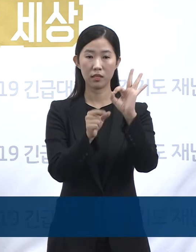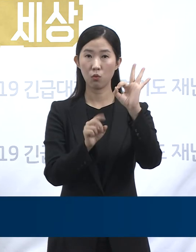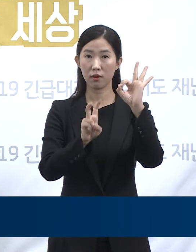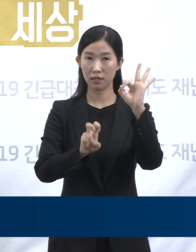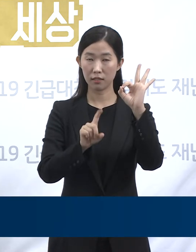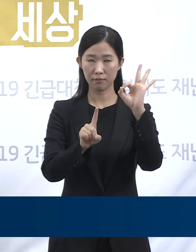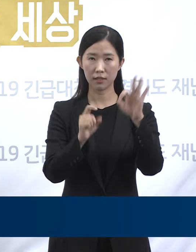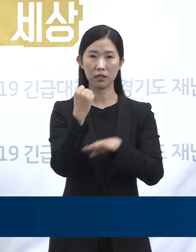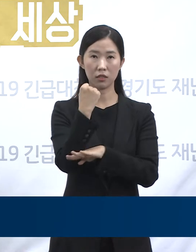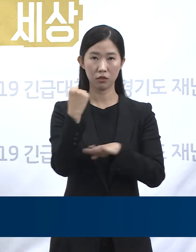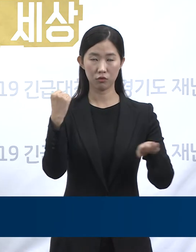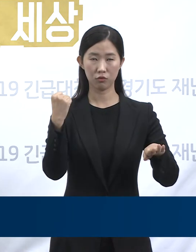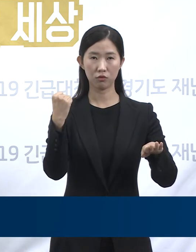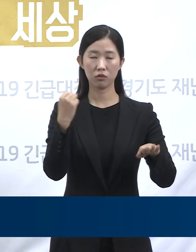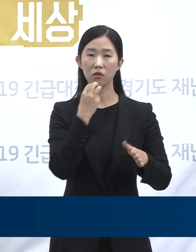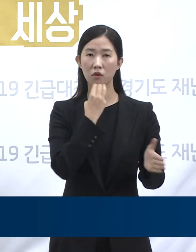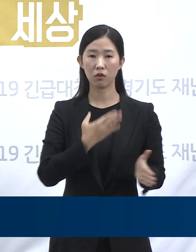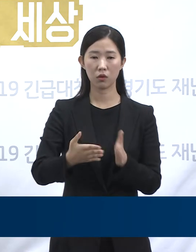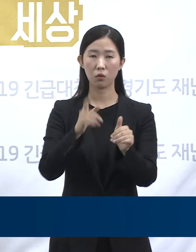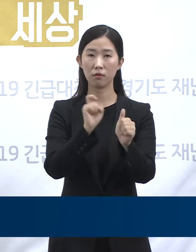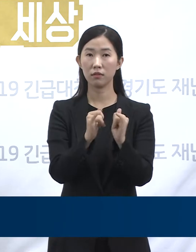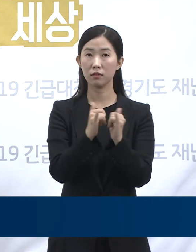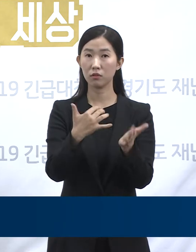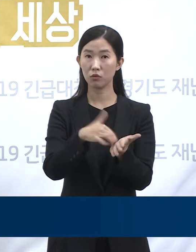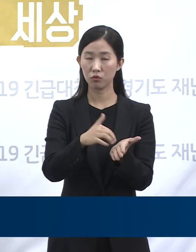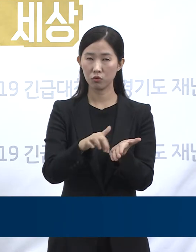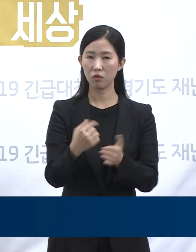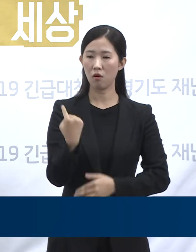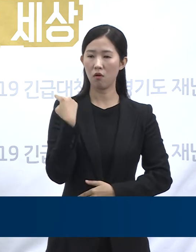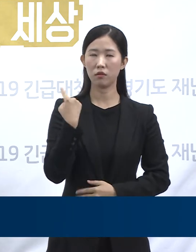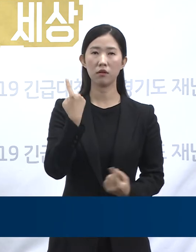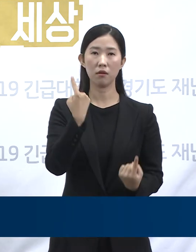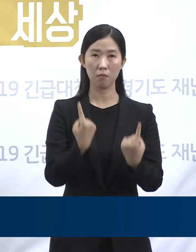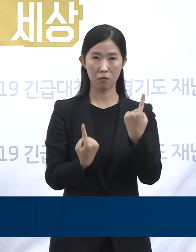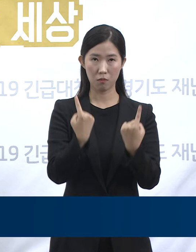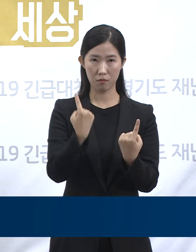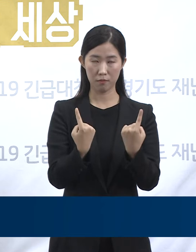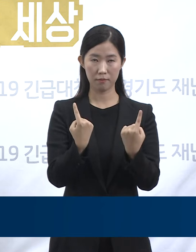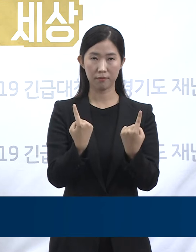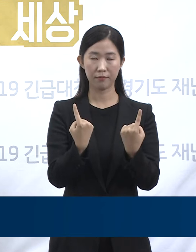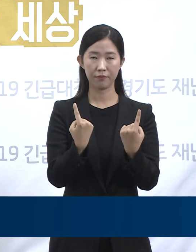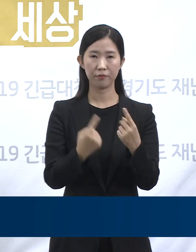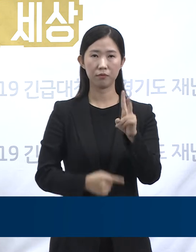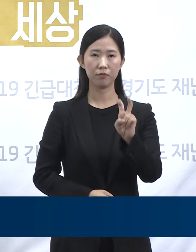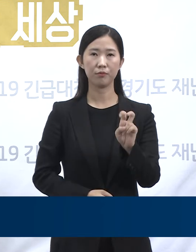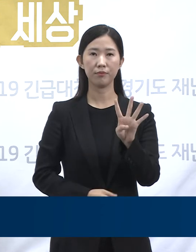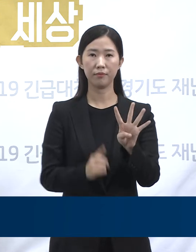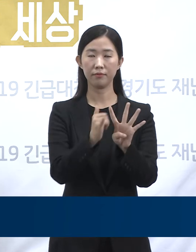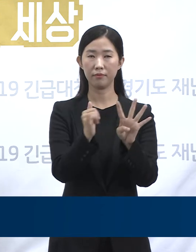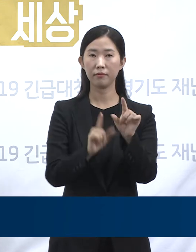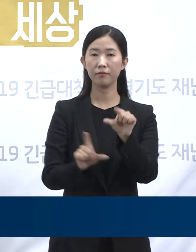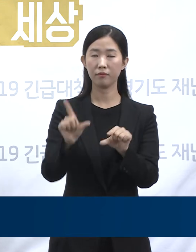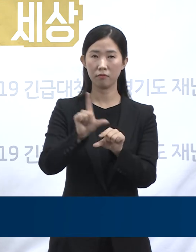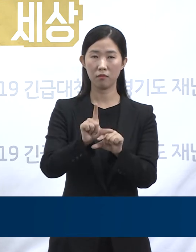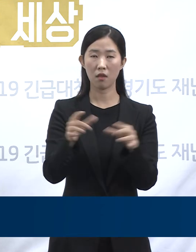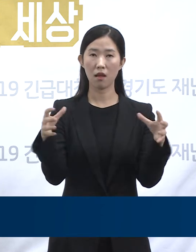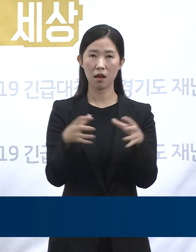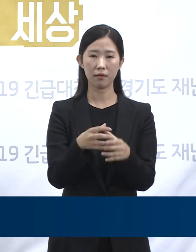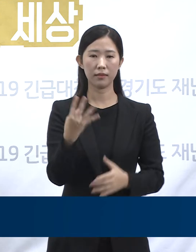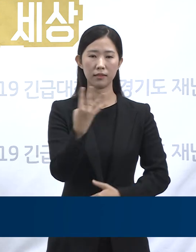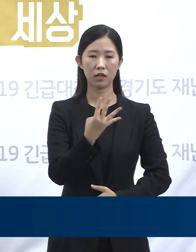21일 0시 기준 경기도의 확진자 수는 전일 오전 0시 대비 24명이 증가한 총